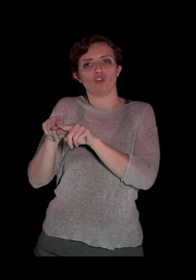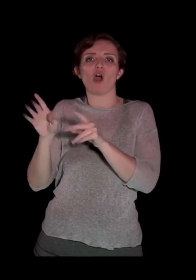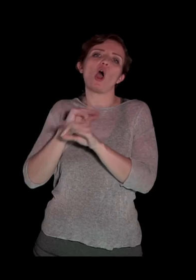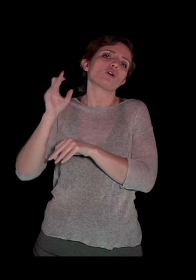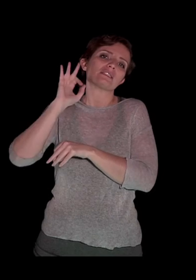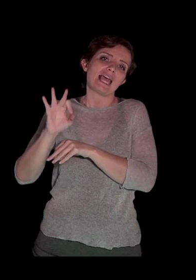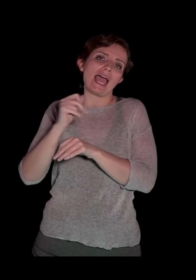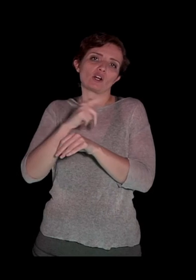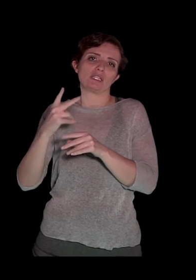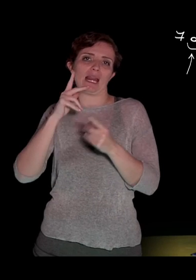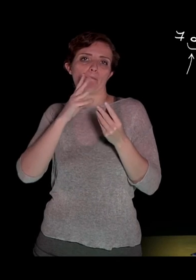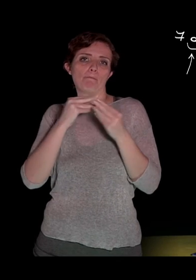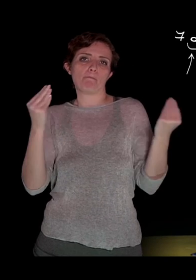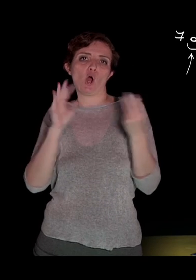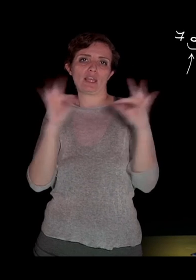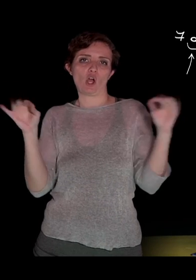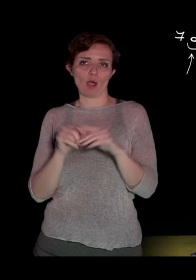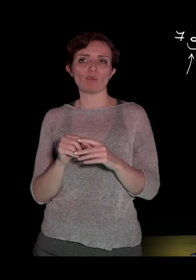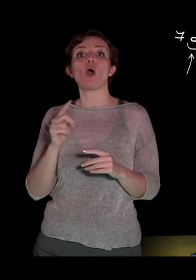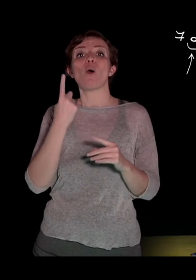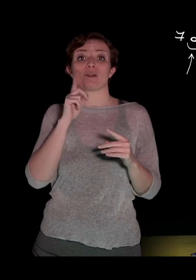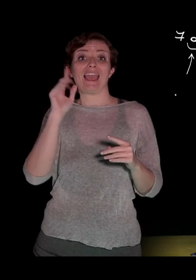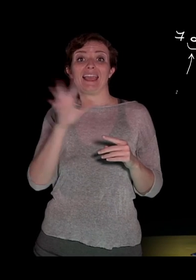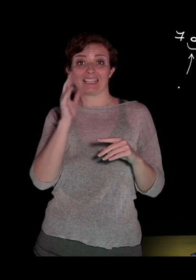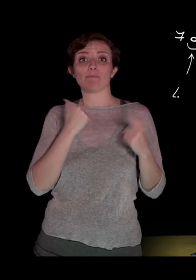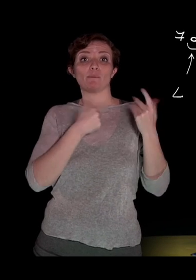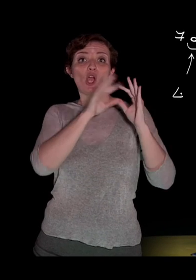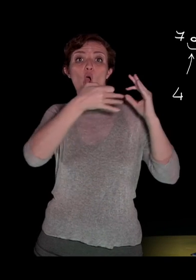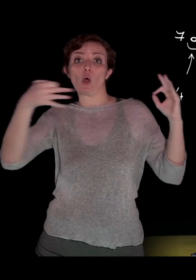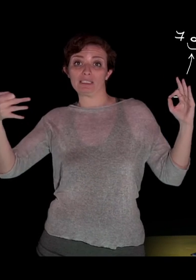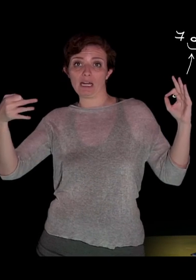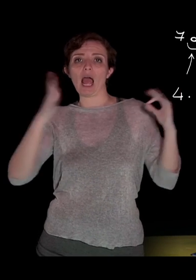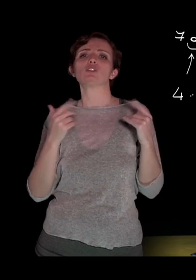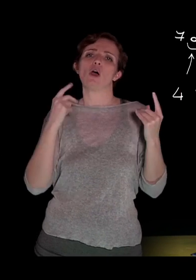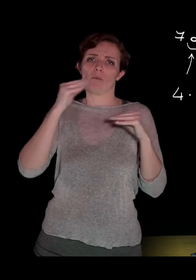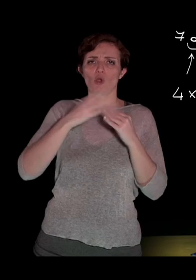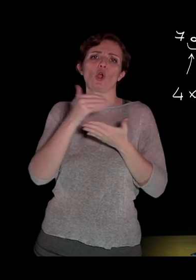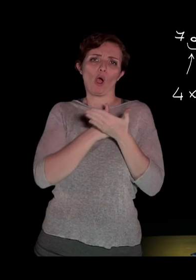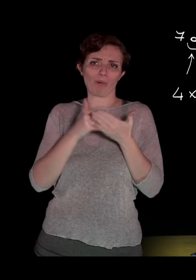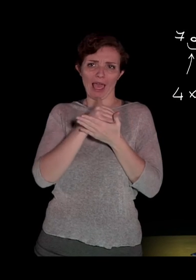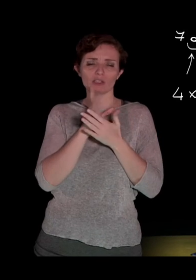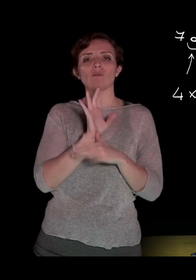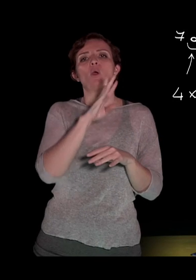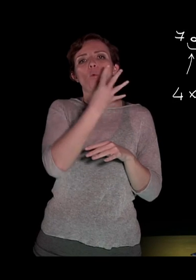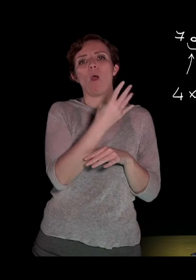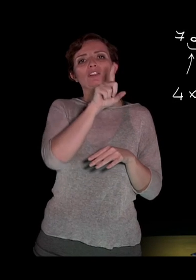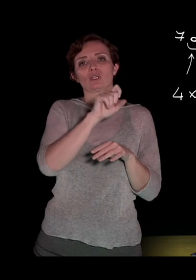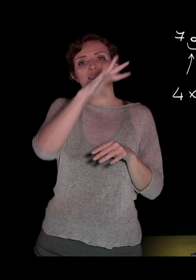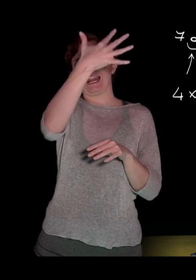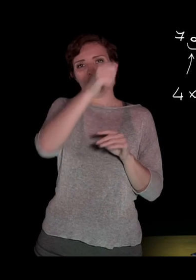grado zero del polinomio. Un esempio di polinomio ordinato e completo in questo caso 4x alla quinta